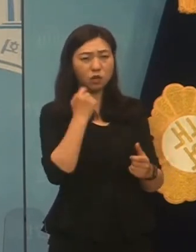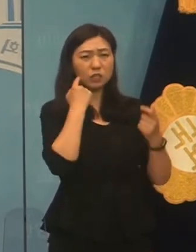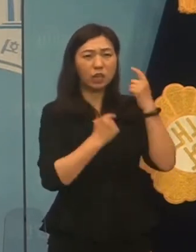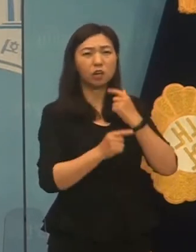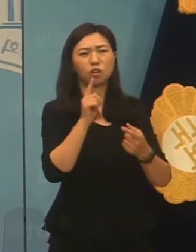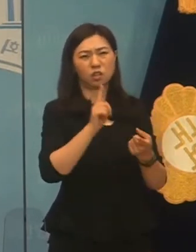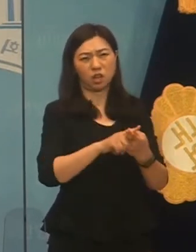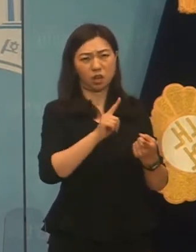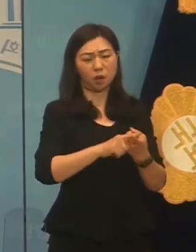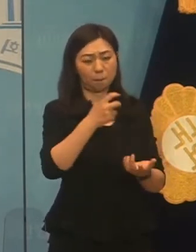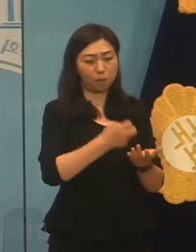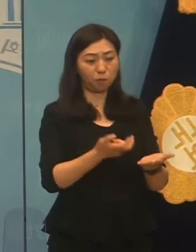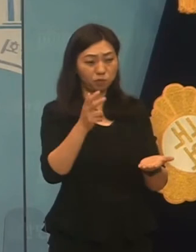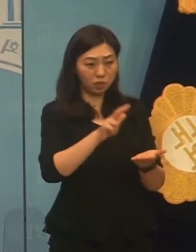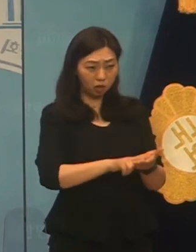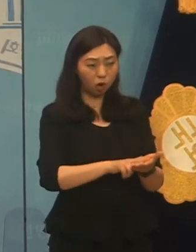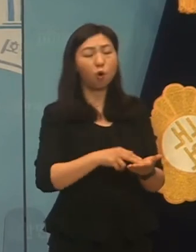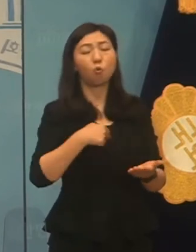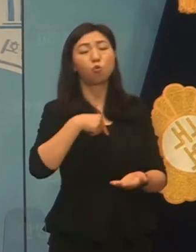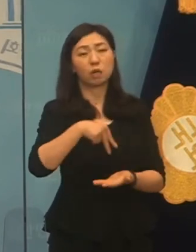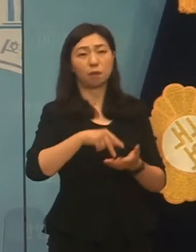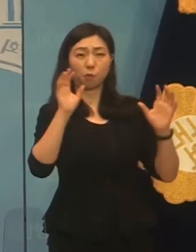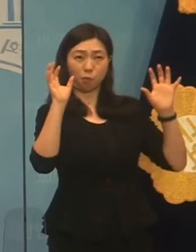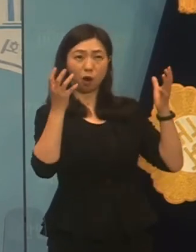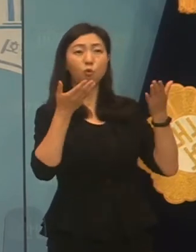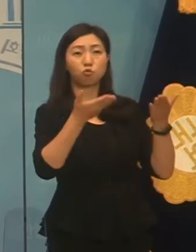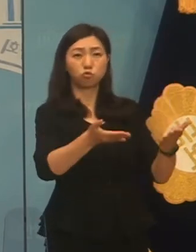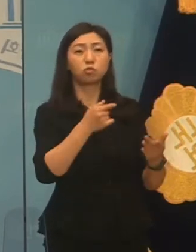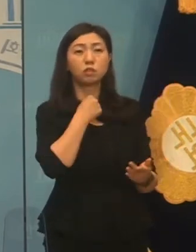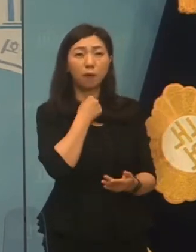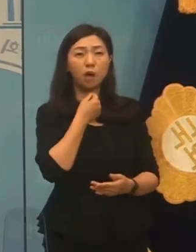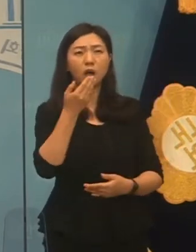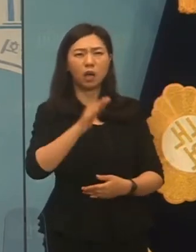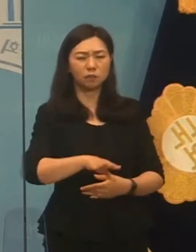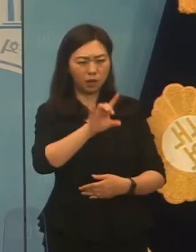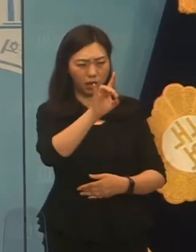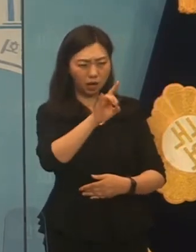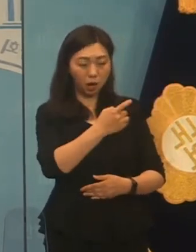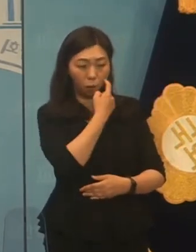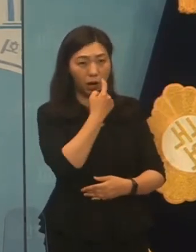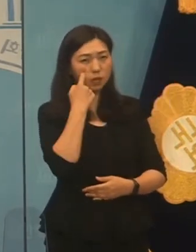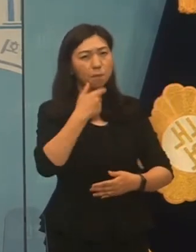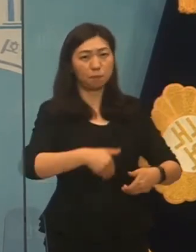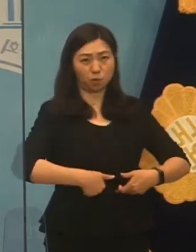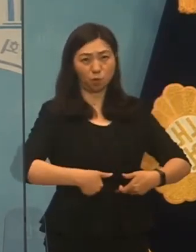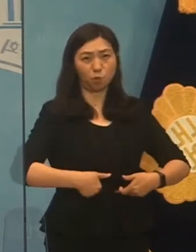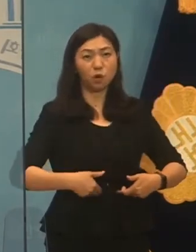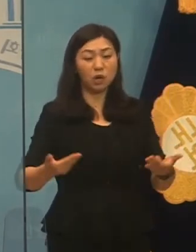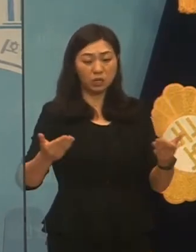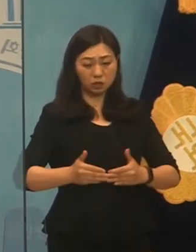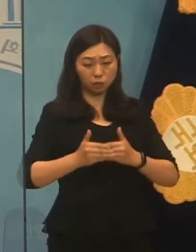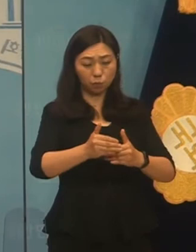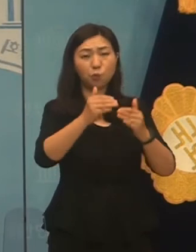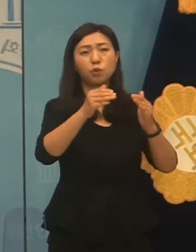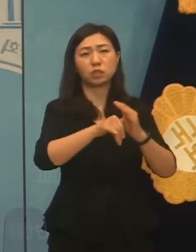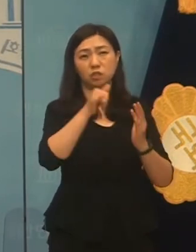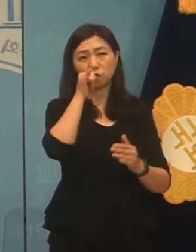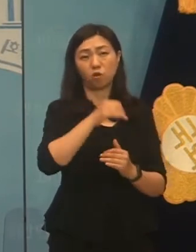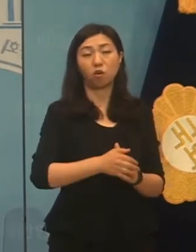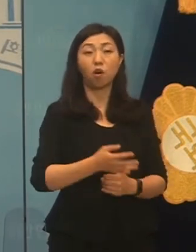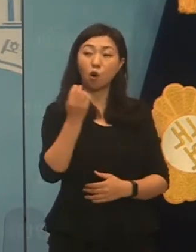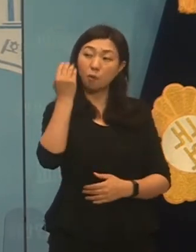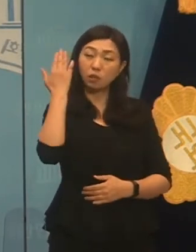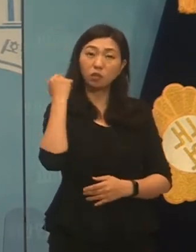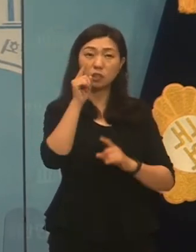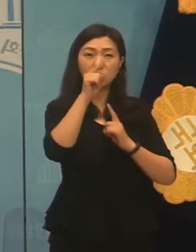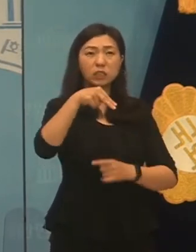그러나 한 가지 꼭 짚고 넘어가고자 합니다. 이래도 순서라는 게 있습니다. 최근 이소로호 씨의